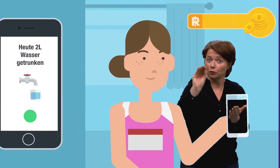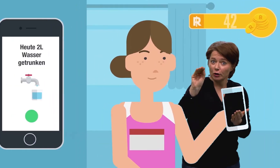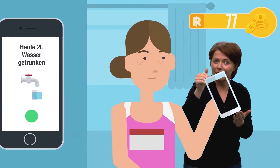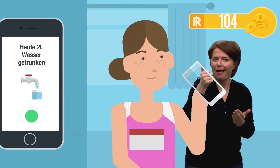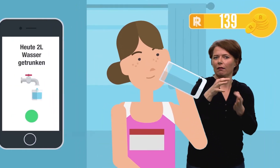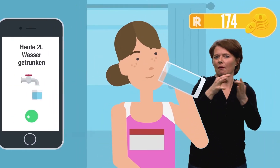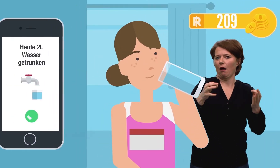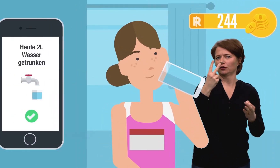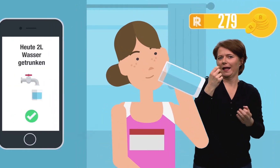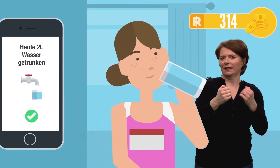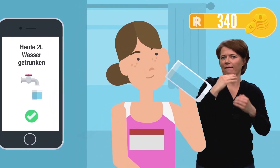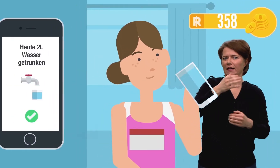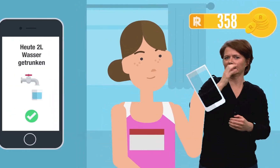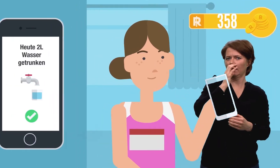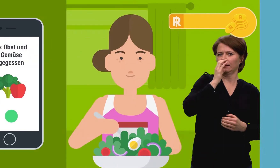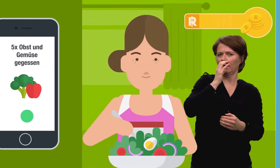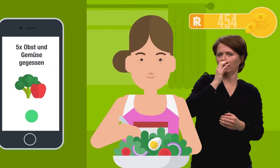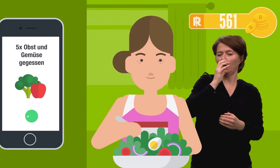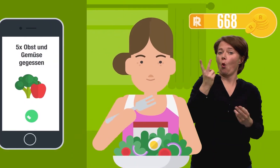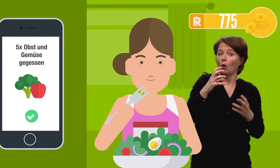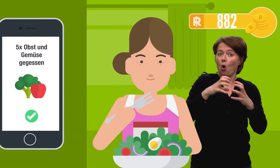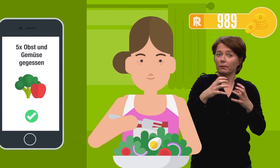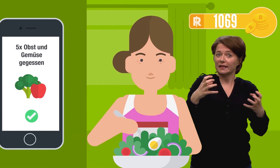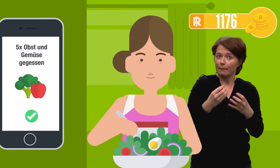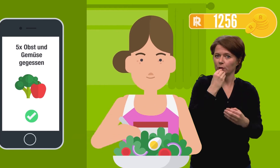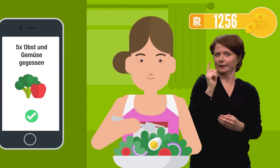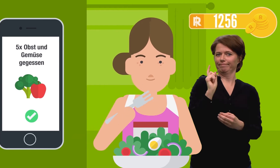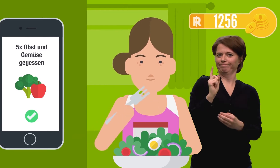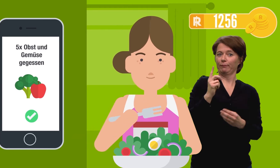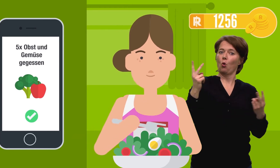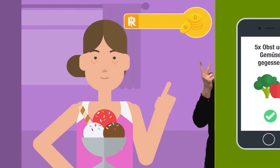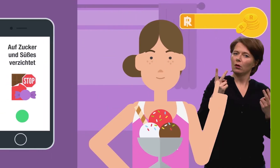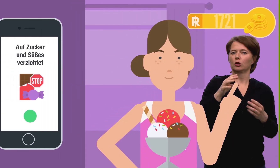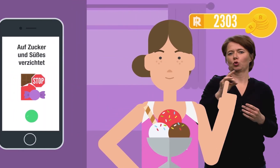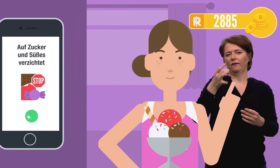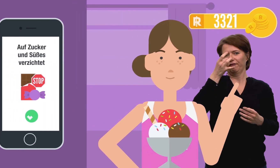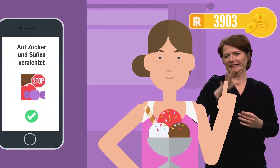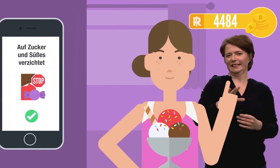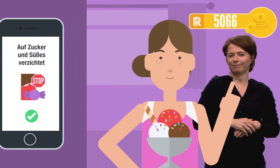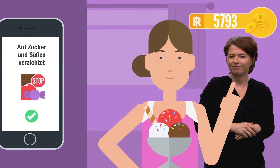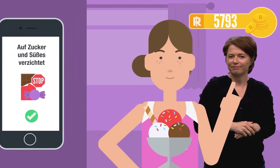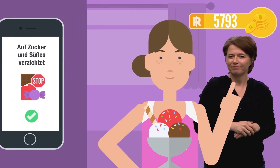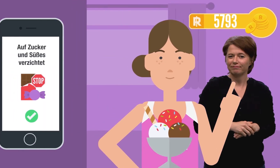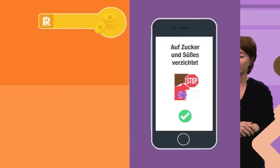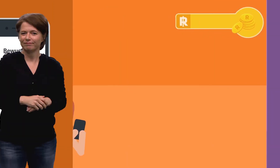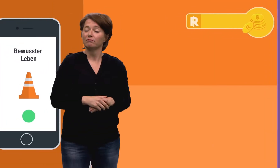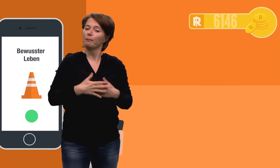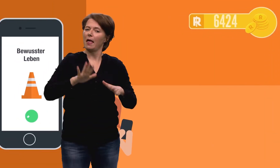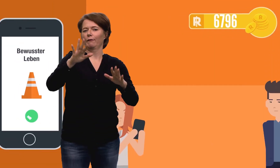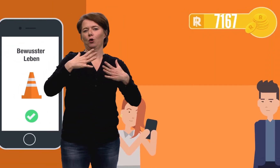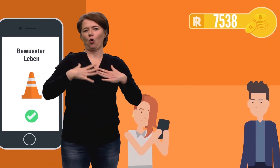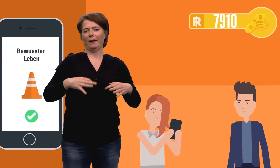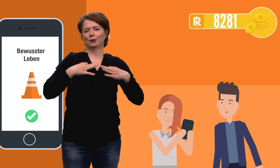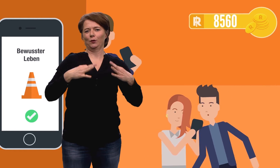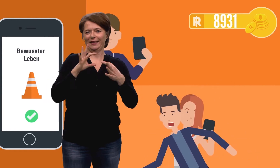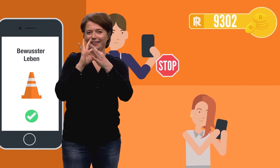Trinken Sie 2 Liter Wasser am Tag. Essen Sie viele Obst und Gemüse und verzichten Sie auf Zucker. Tun Sie